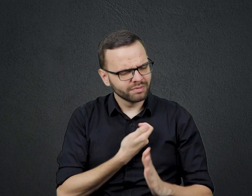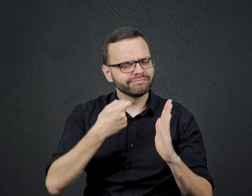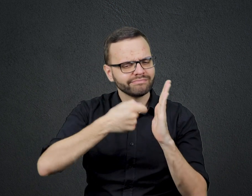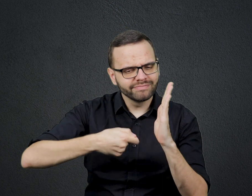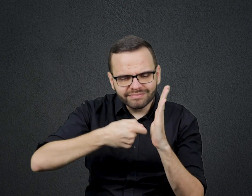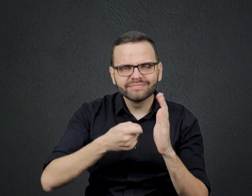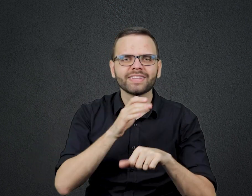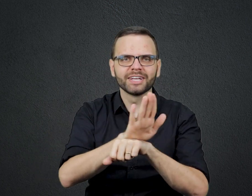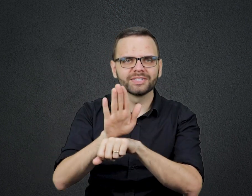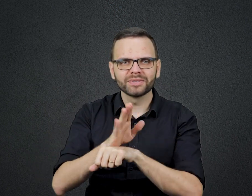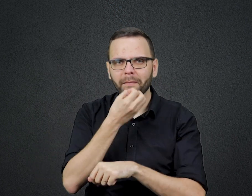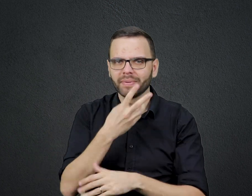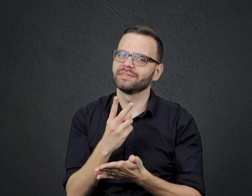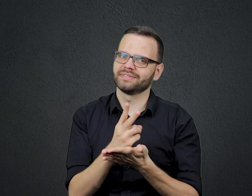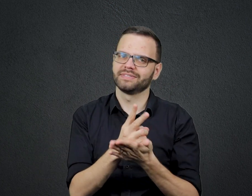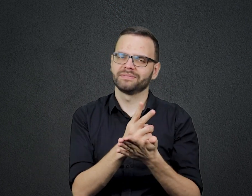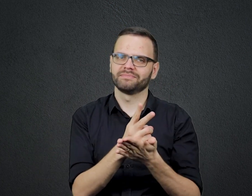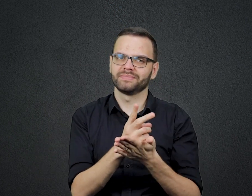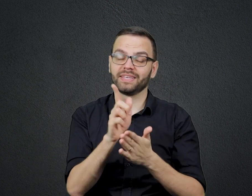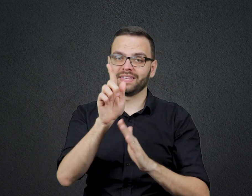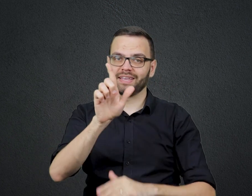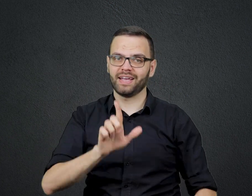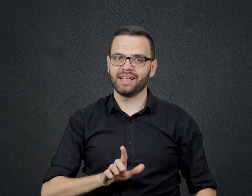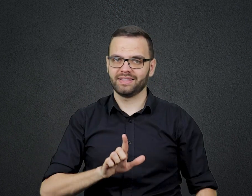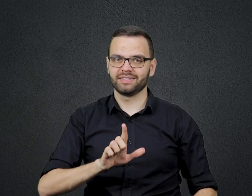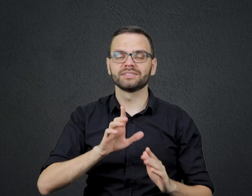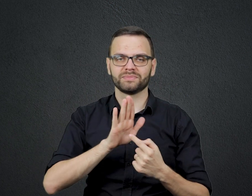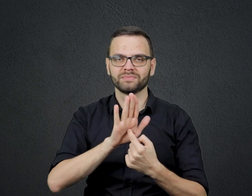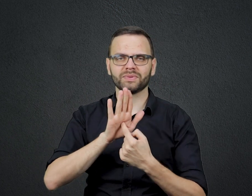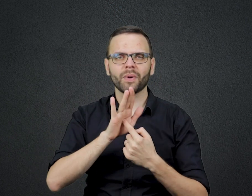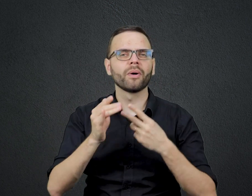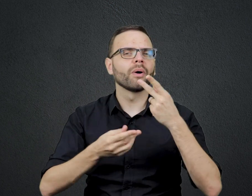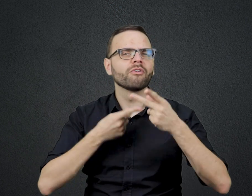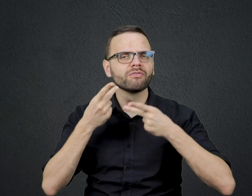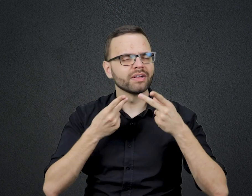6, 9, parte A Devemos sempre ser gratos como aquele que voltou